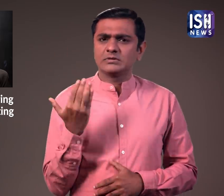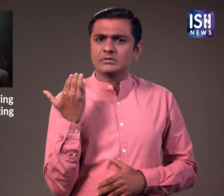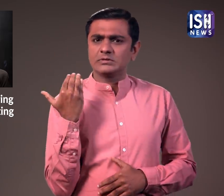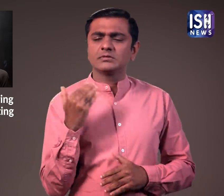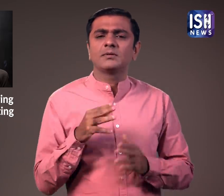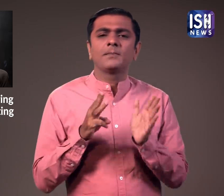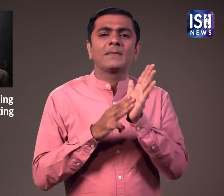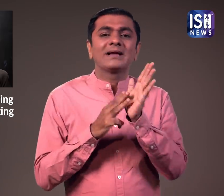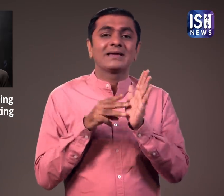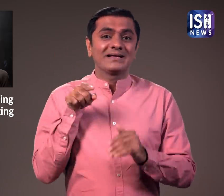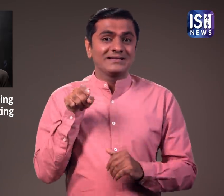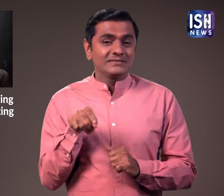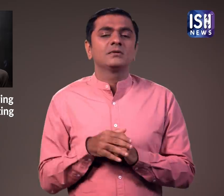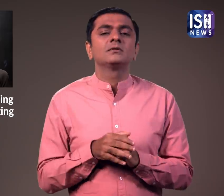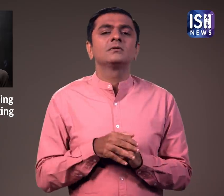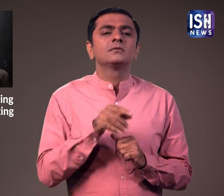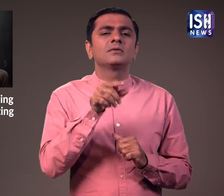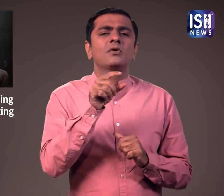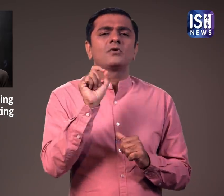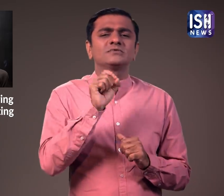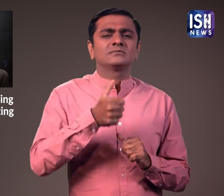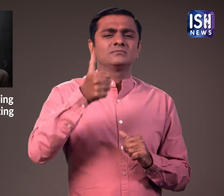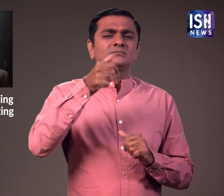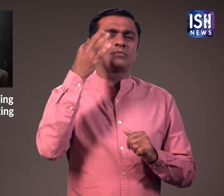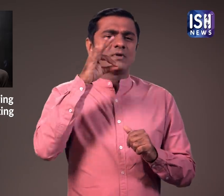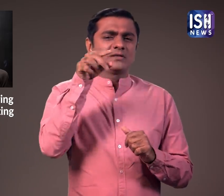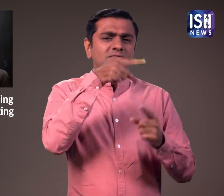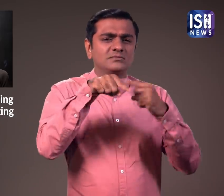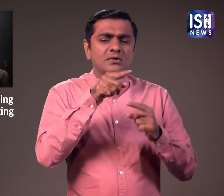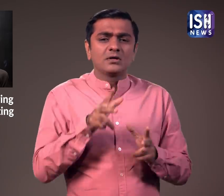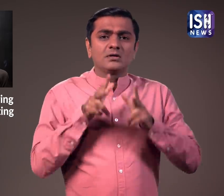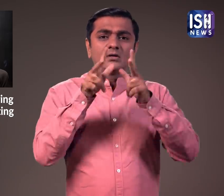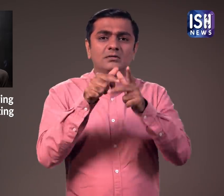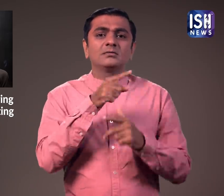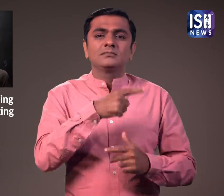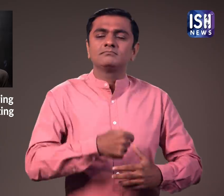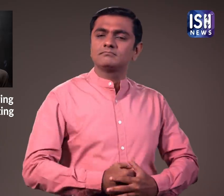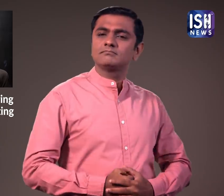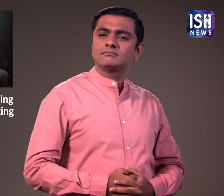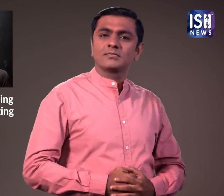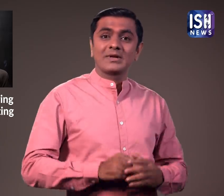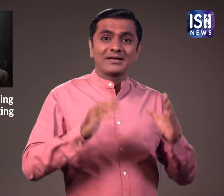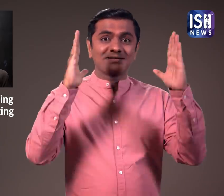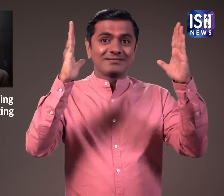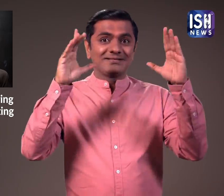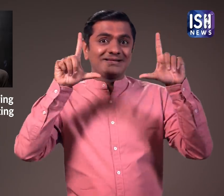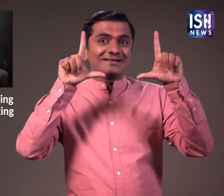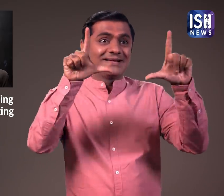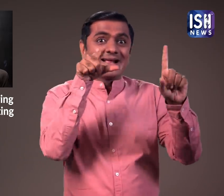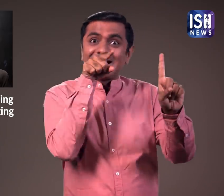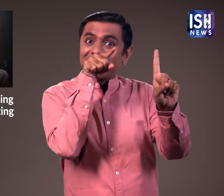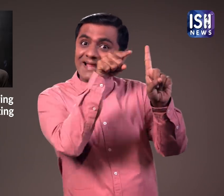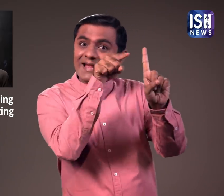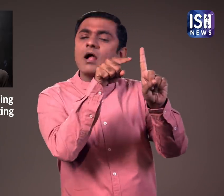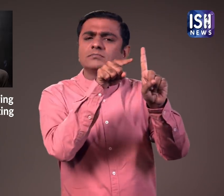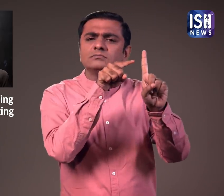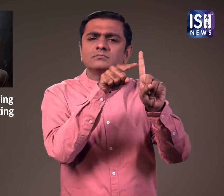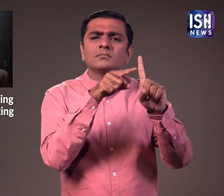फ्रांसिसी अधिकारियों ने सोंबार को एक बयान जारी कर कहा कि पेंटिंग को कोई नुकसान नहीं